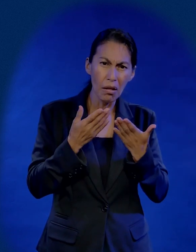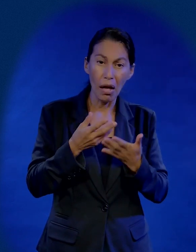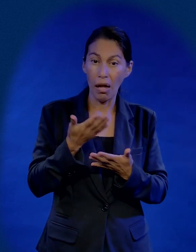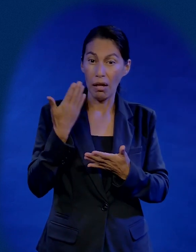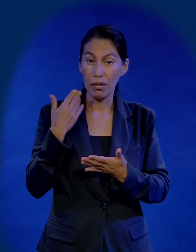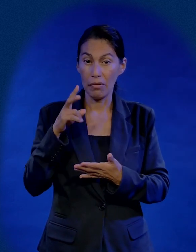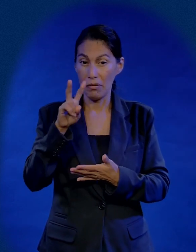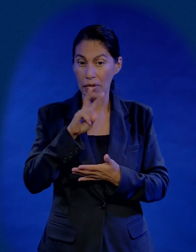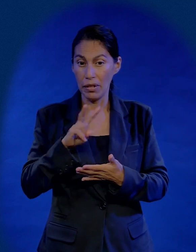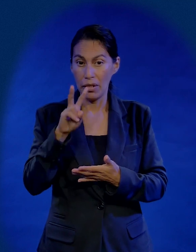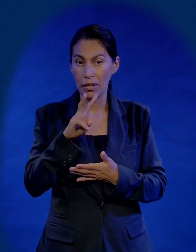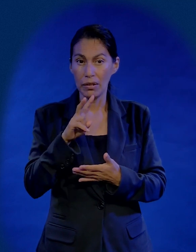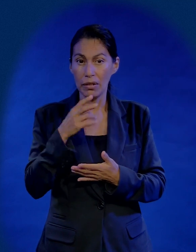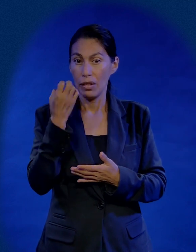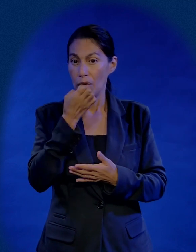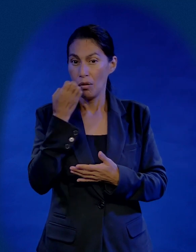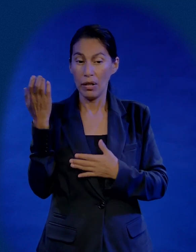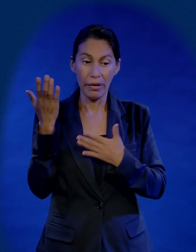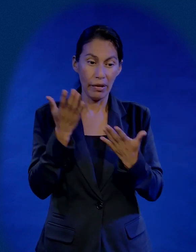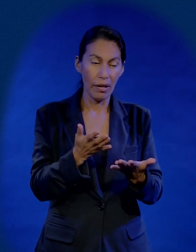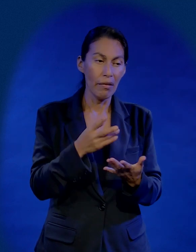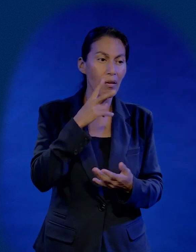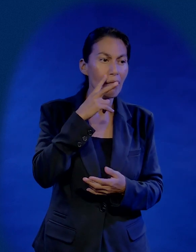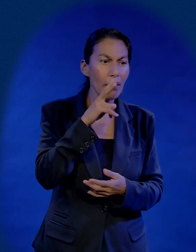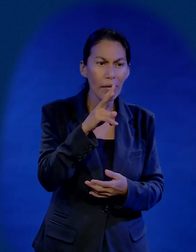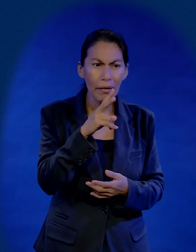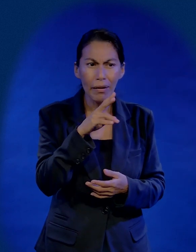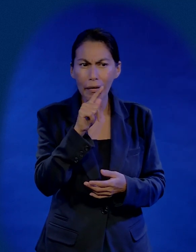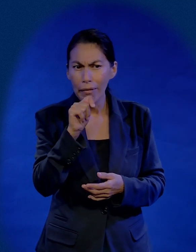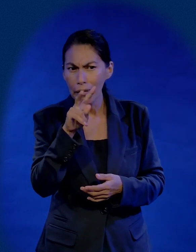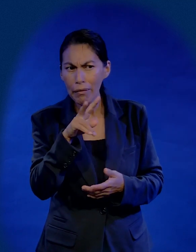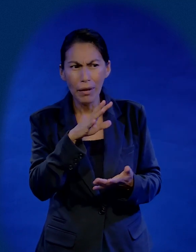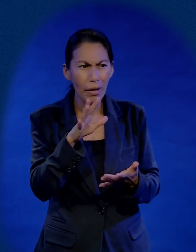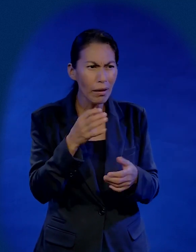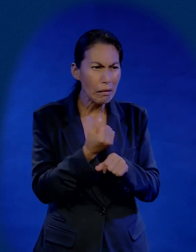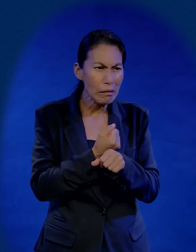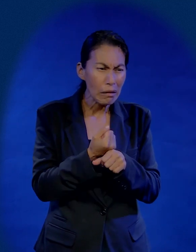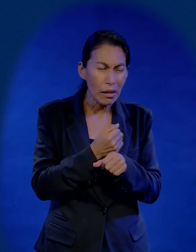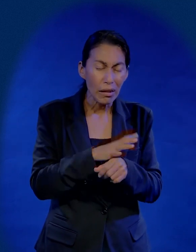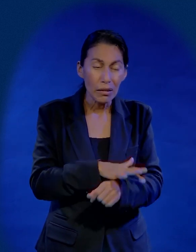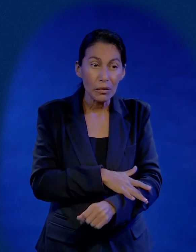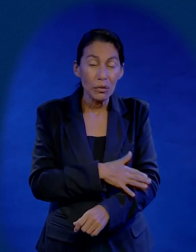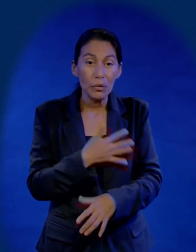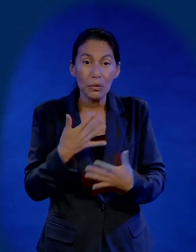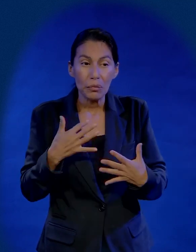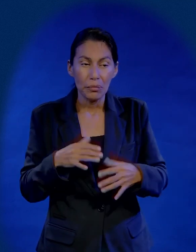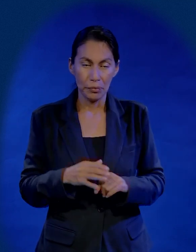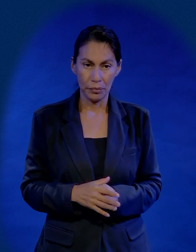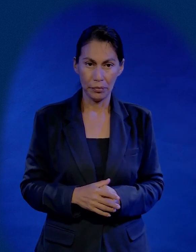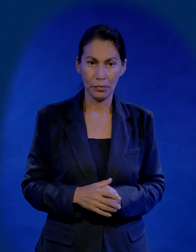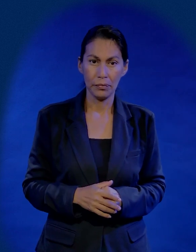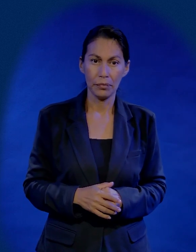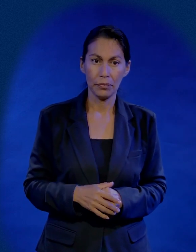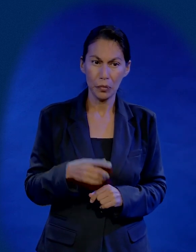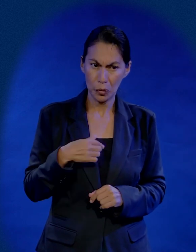había una serie los viernes como encantaba llegar de la escuela y ponerme a ver esas series y veía la sangre y que emocionante